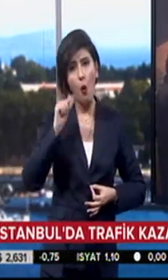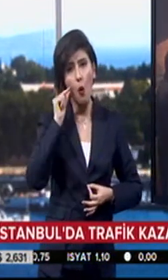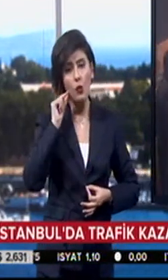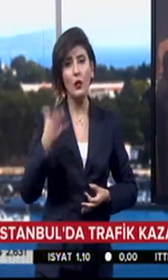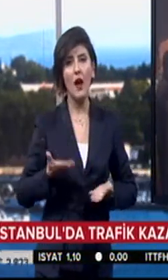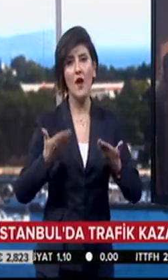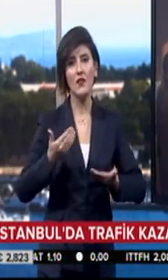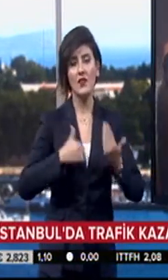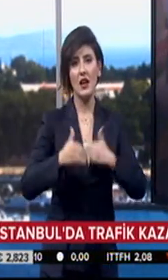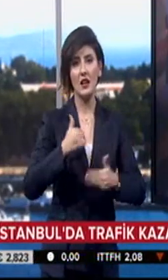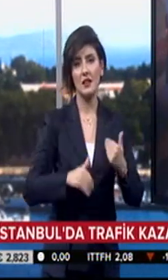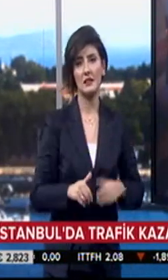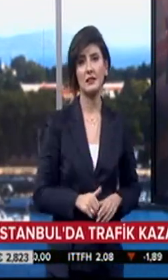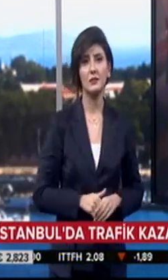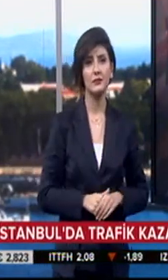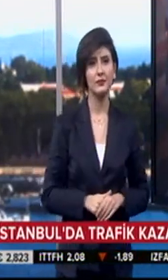hafif yaralandı.